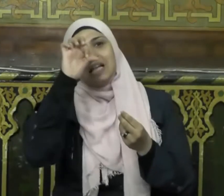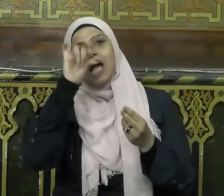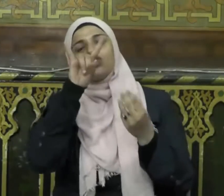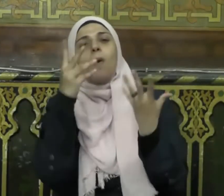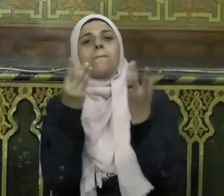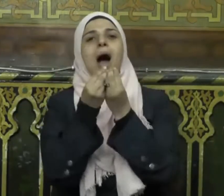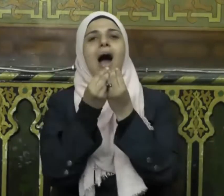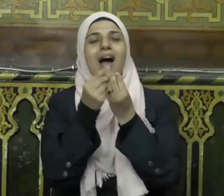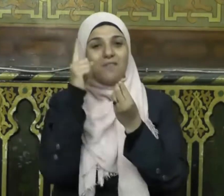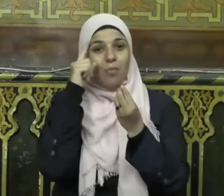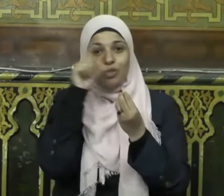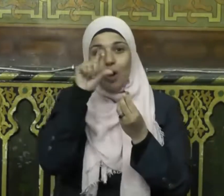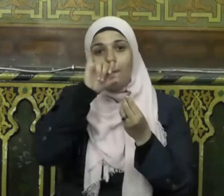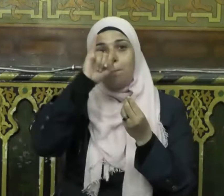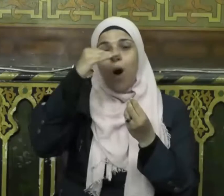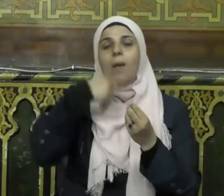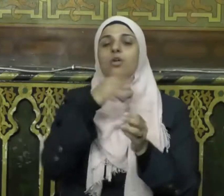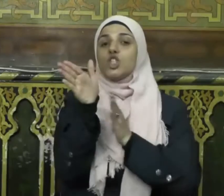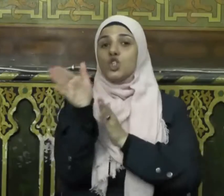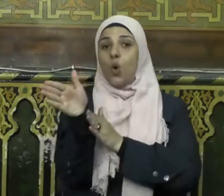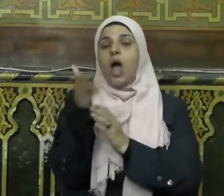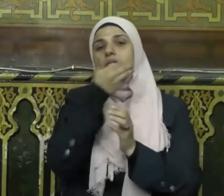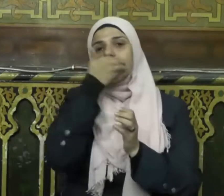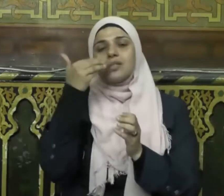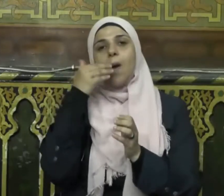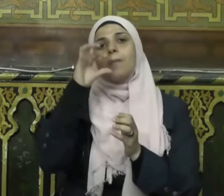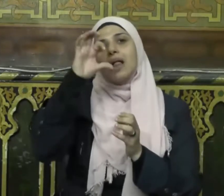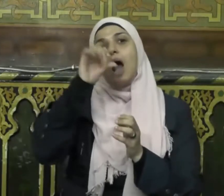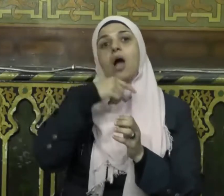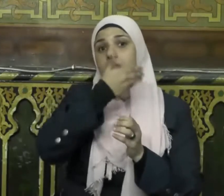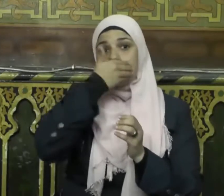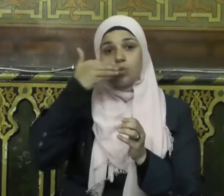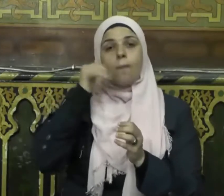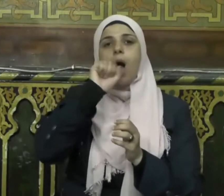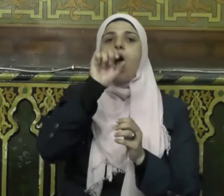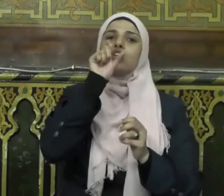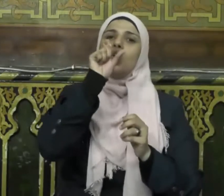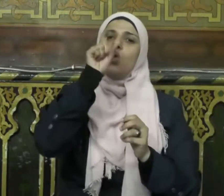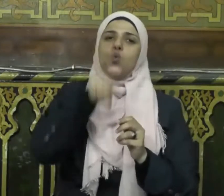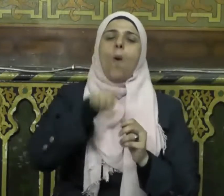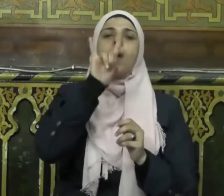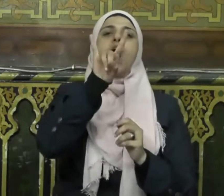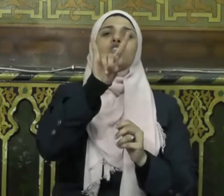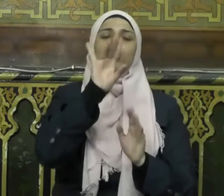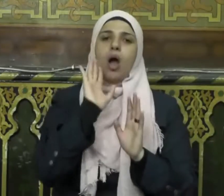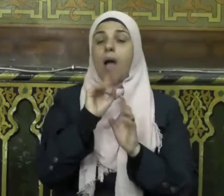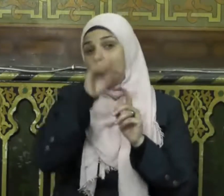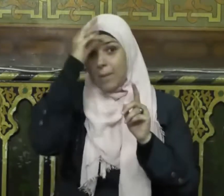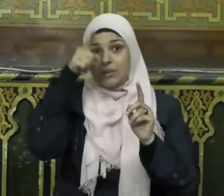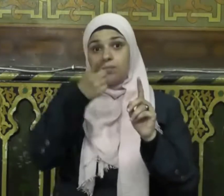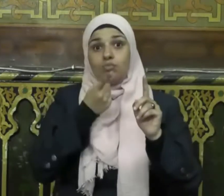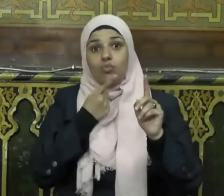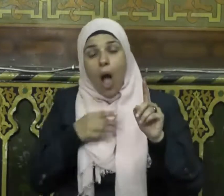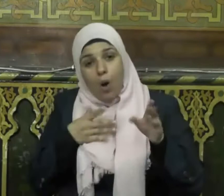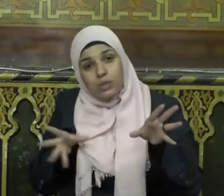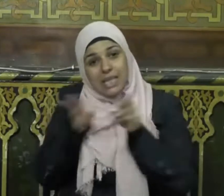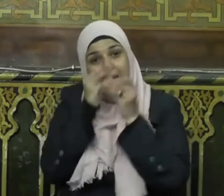فمن السنة صيام العاشر من شهر الله المحرم ومن تمامها وكمالها صيام